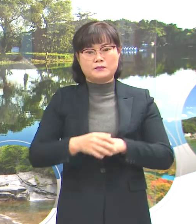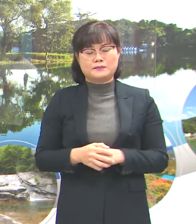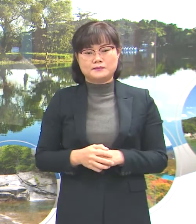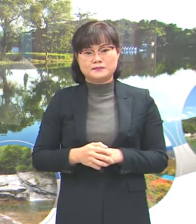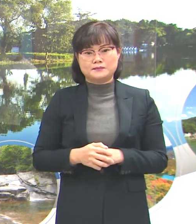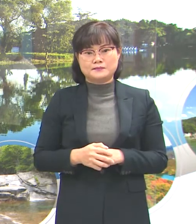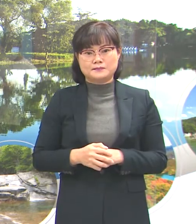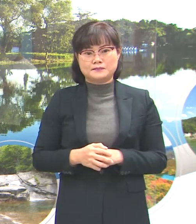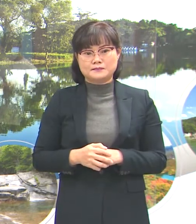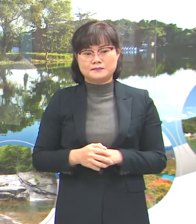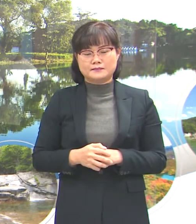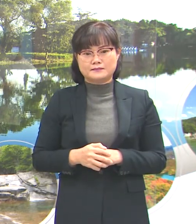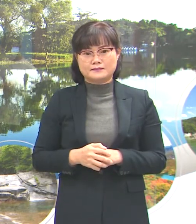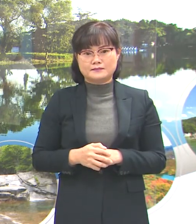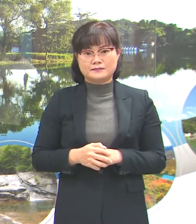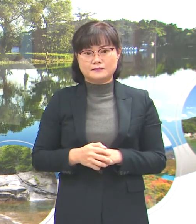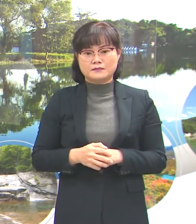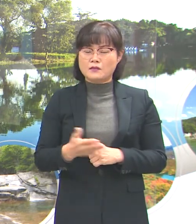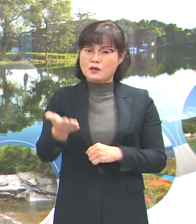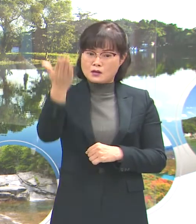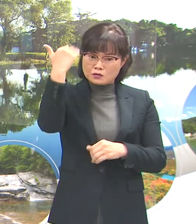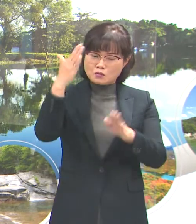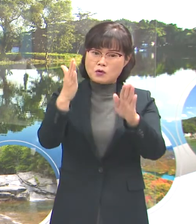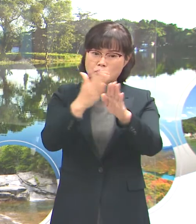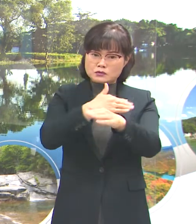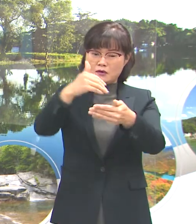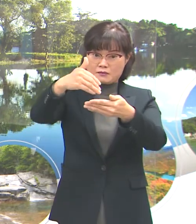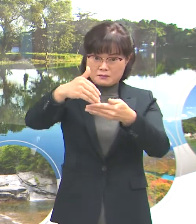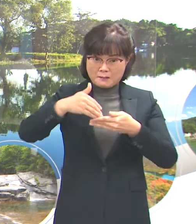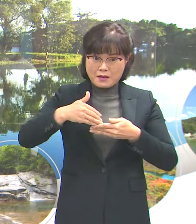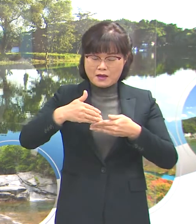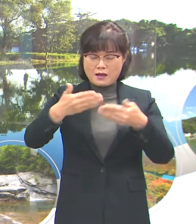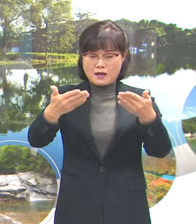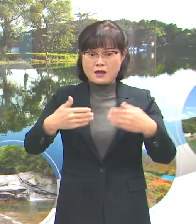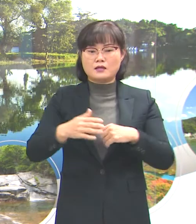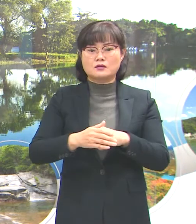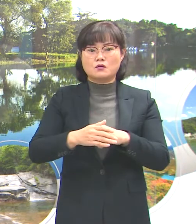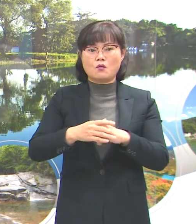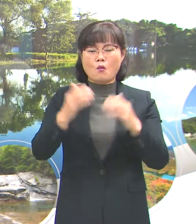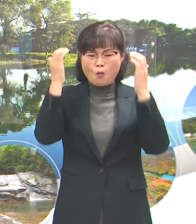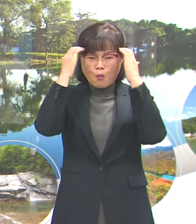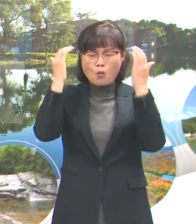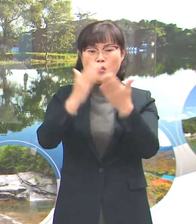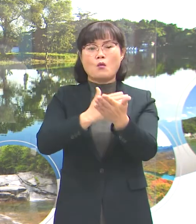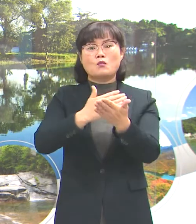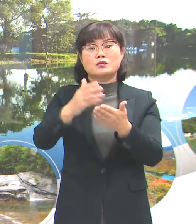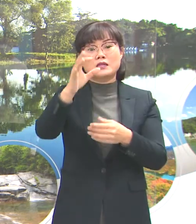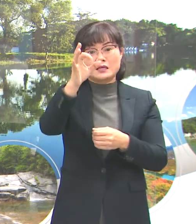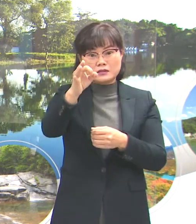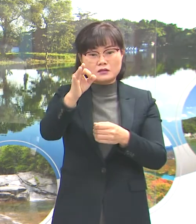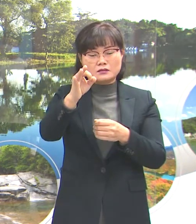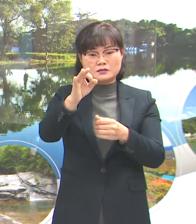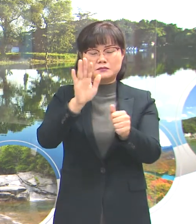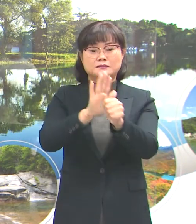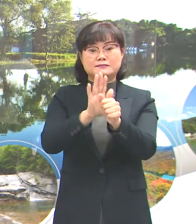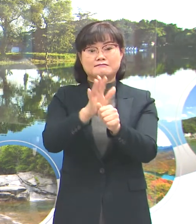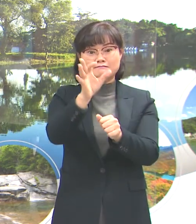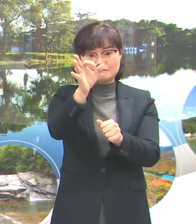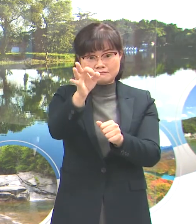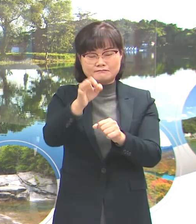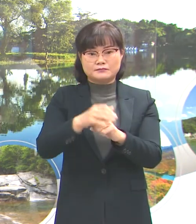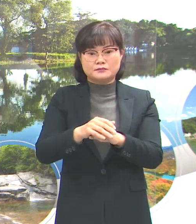지난주부터 접수를 받고 있는 고통분담 성금 재난지원금은